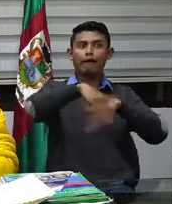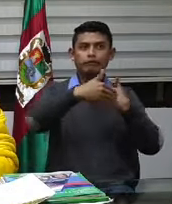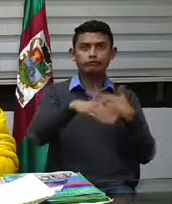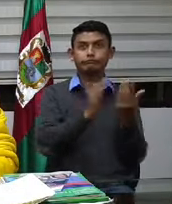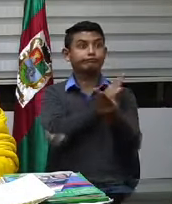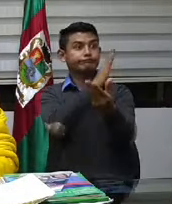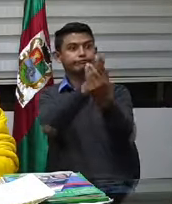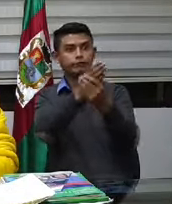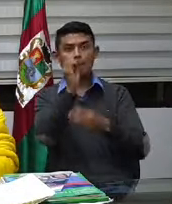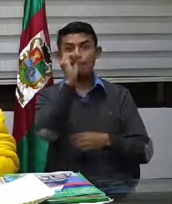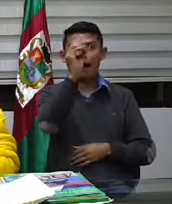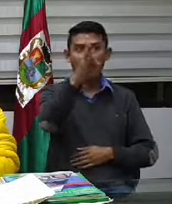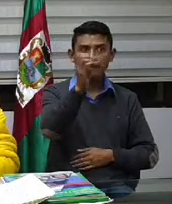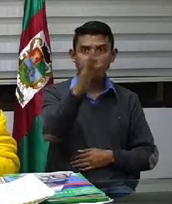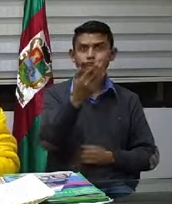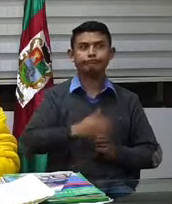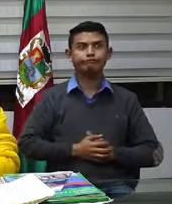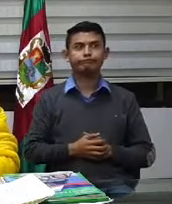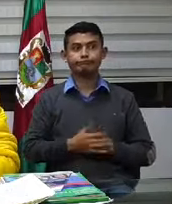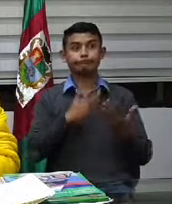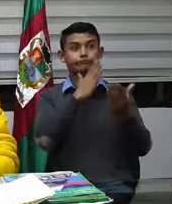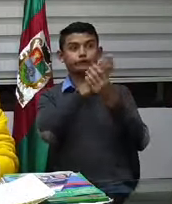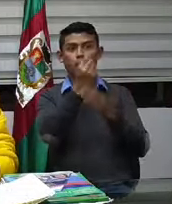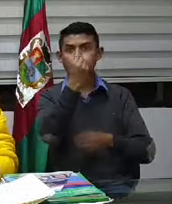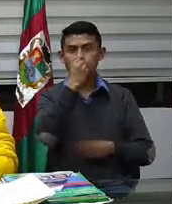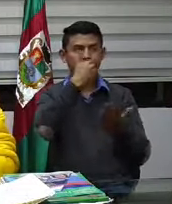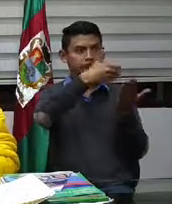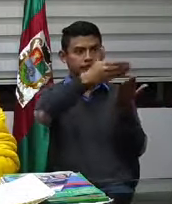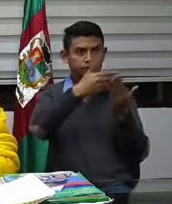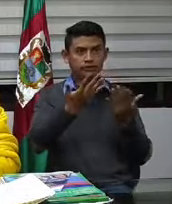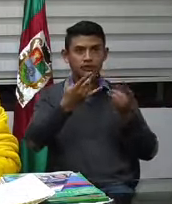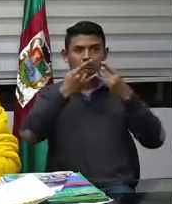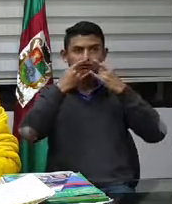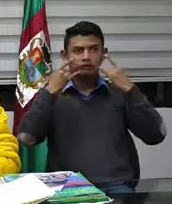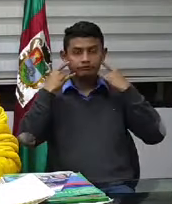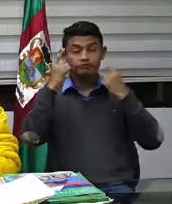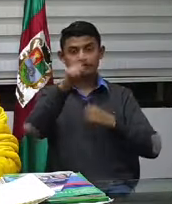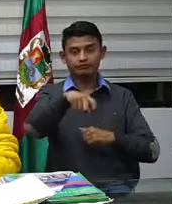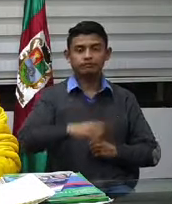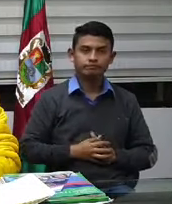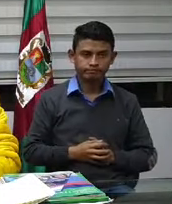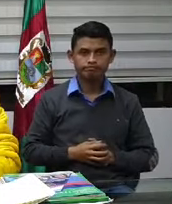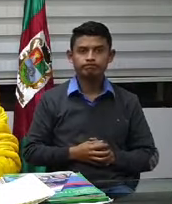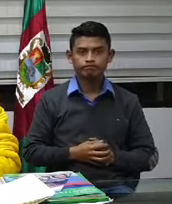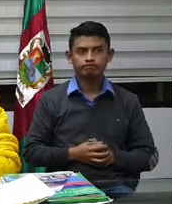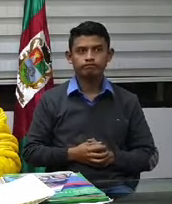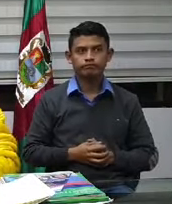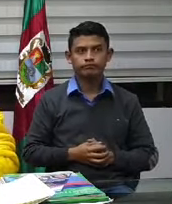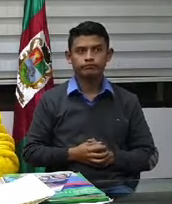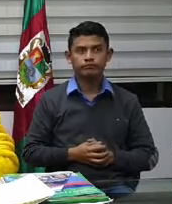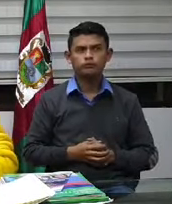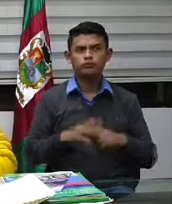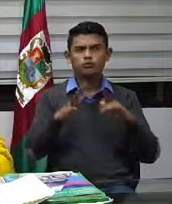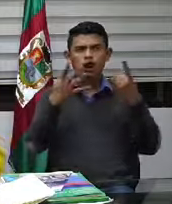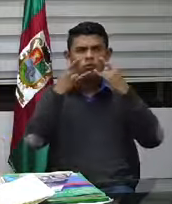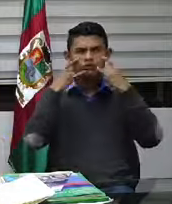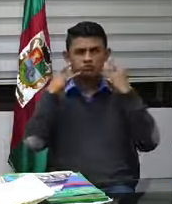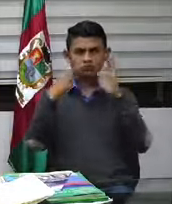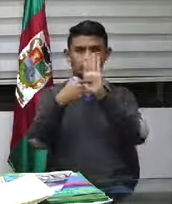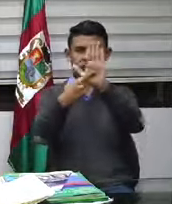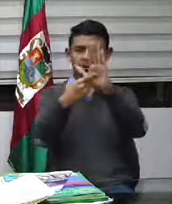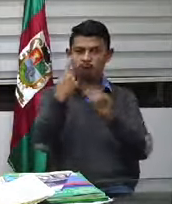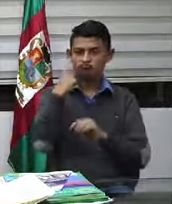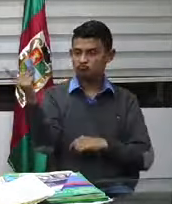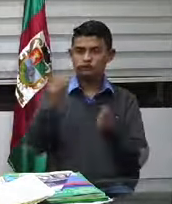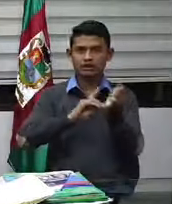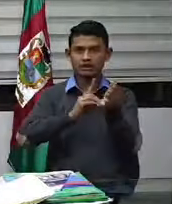bancos y quería, en este momento, por eso me he puesto el tapabocas para la presentación mostrarles cómo es que se usa el tapabocas.